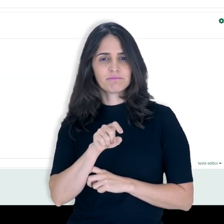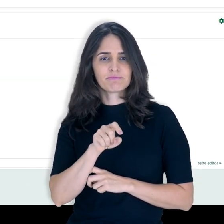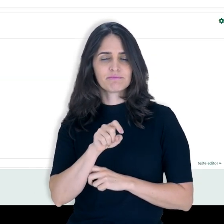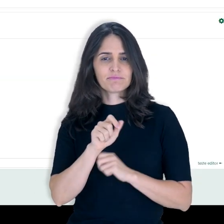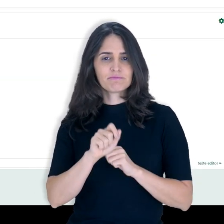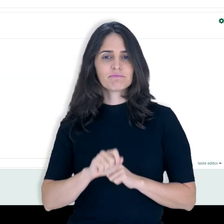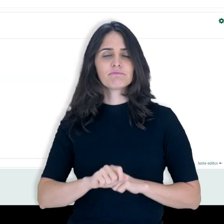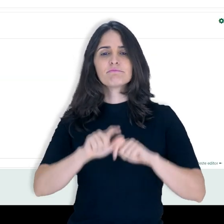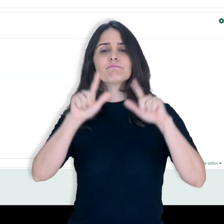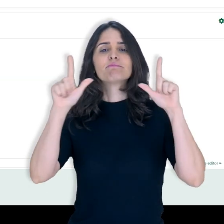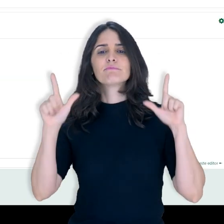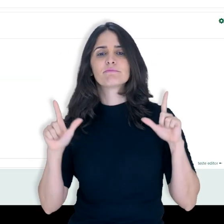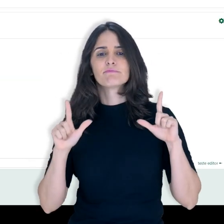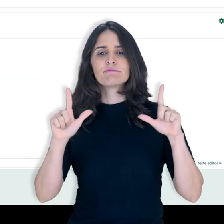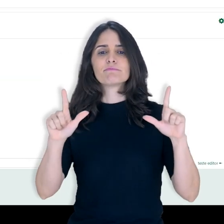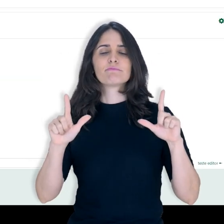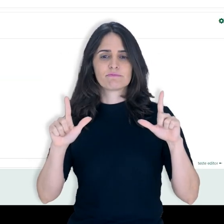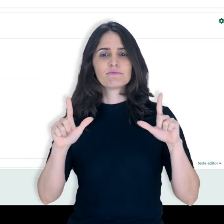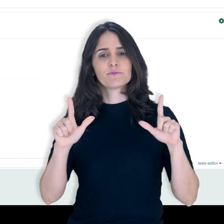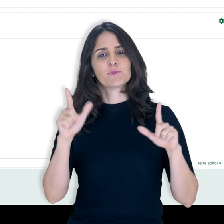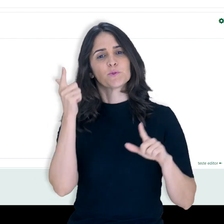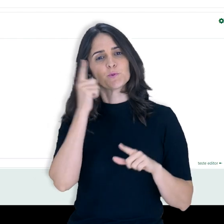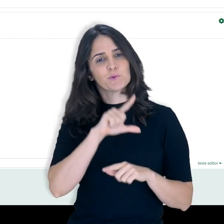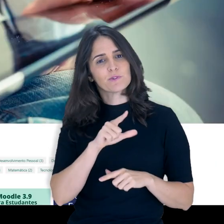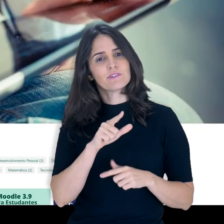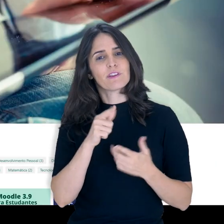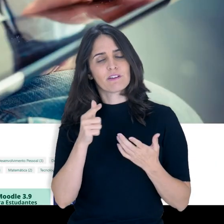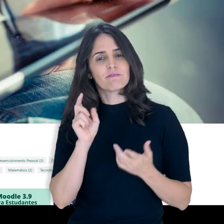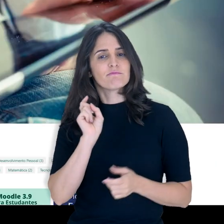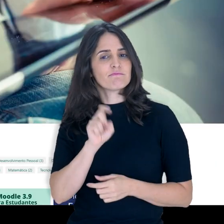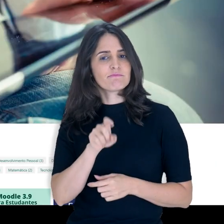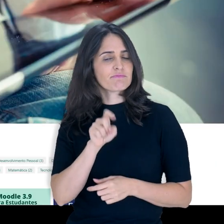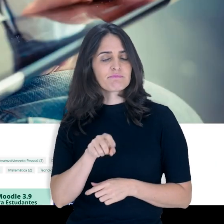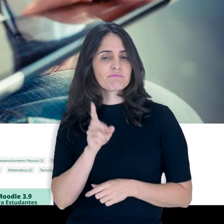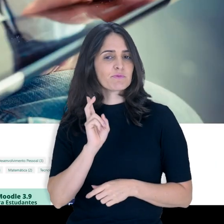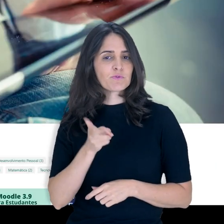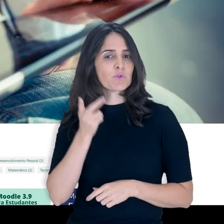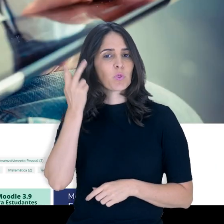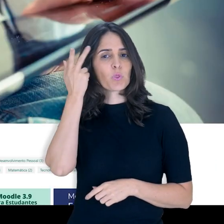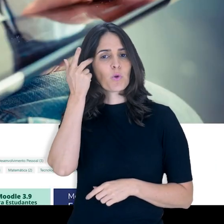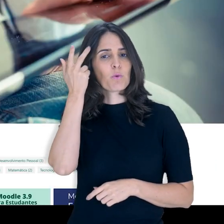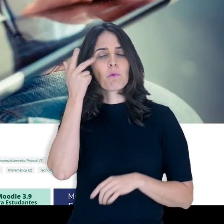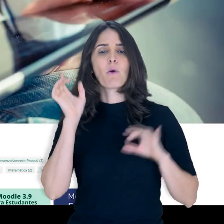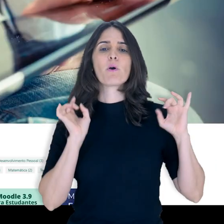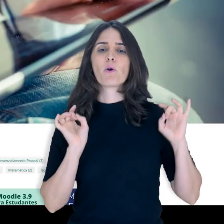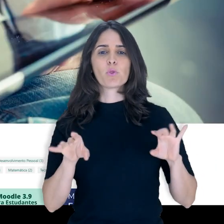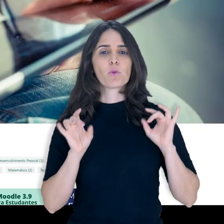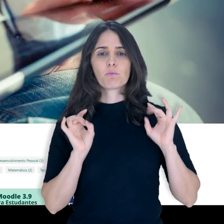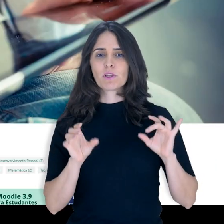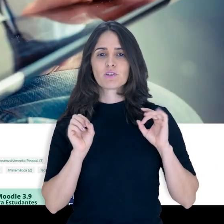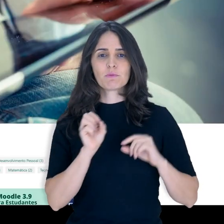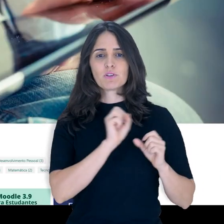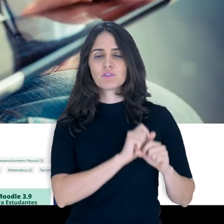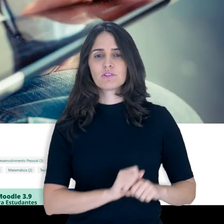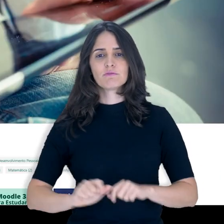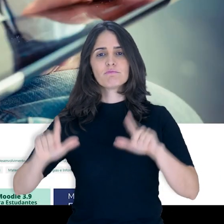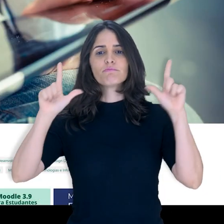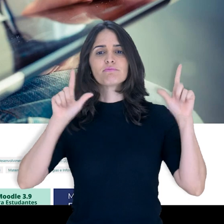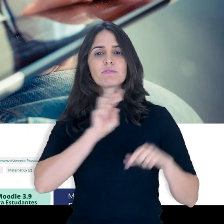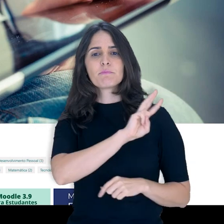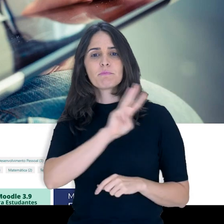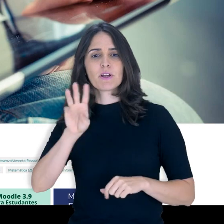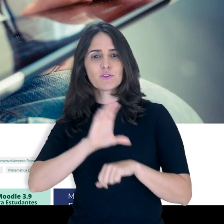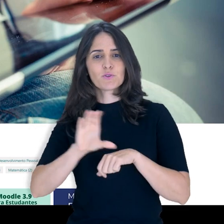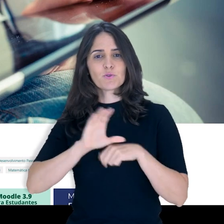nós somos direcionados ao recurso. Clicamos e vamos automaticamente para a nossa página de